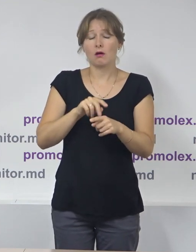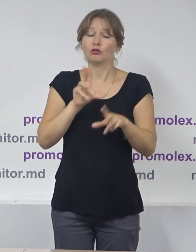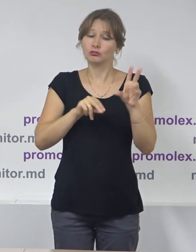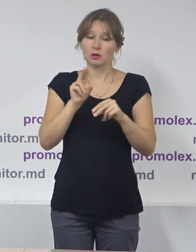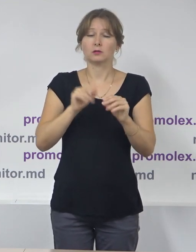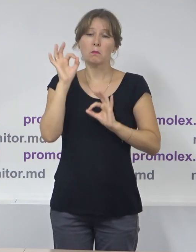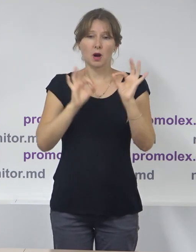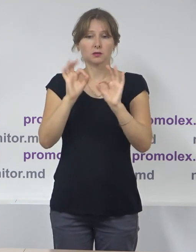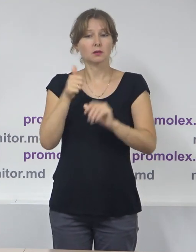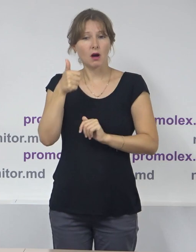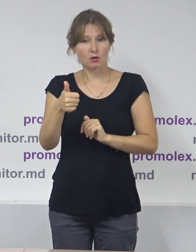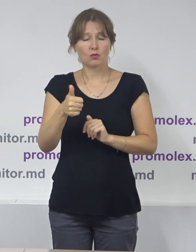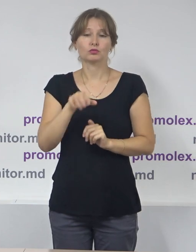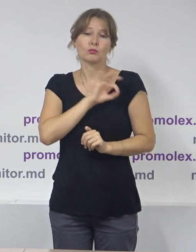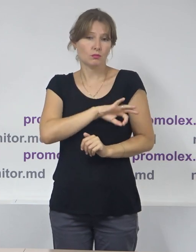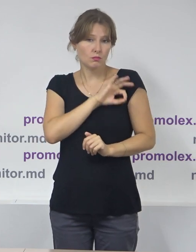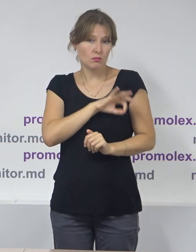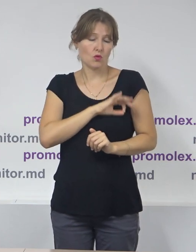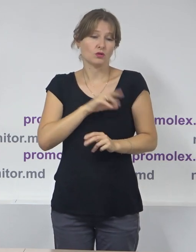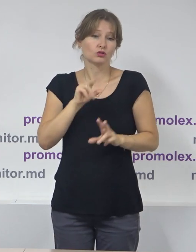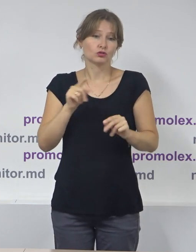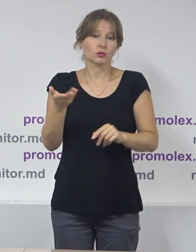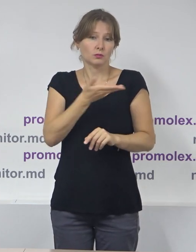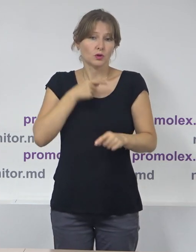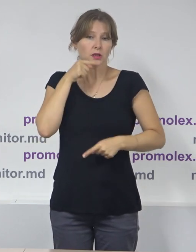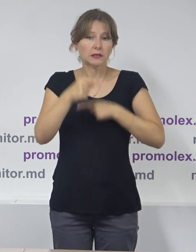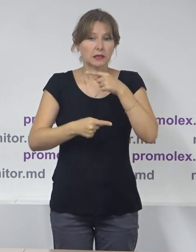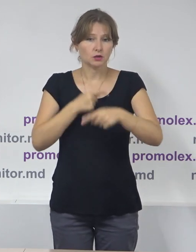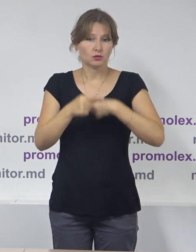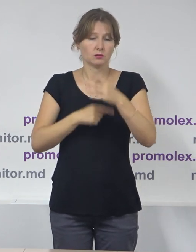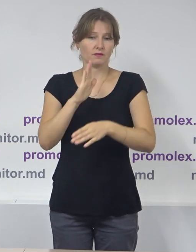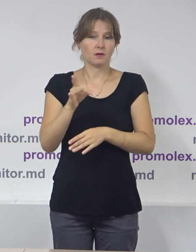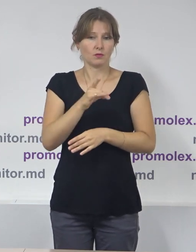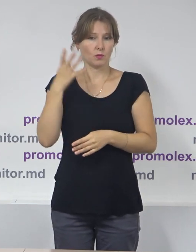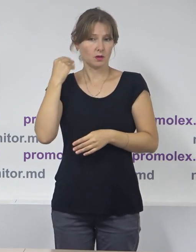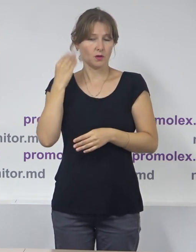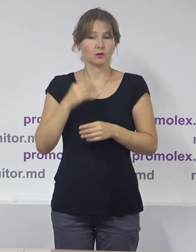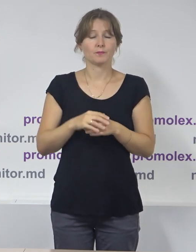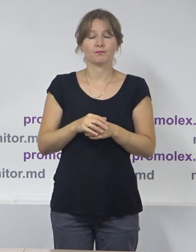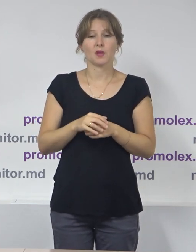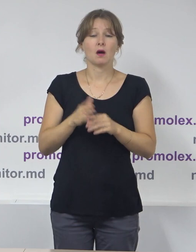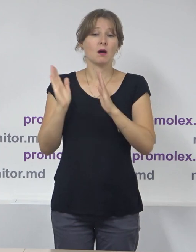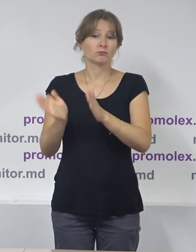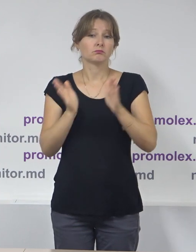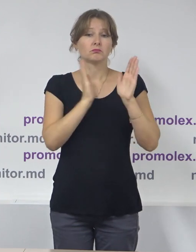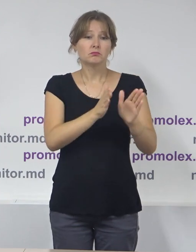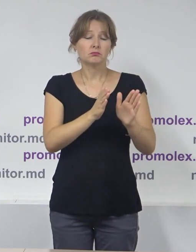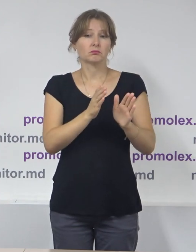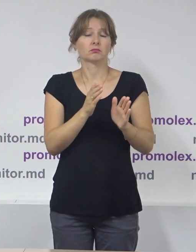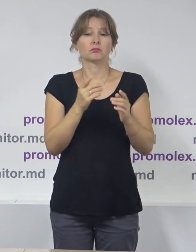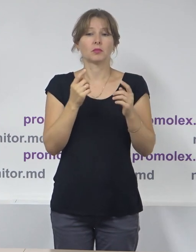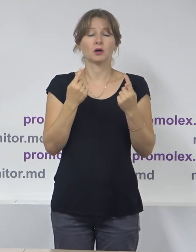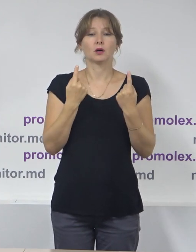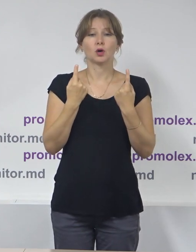cumva tradițional deja pentru Republica Moldova. Un alt aspect sau un ultim aspect care